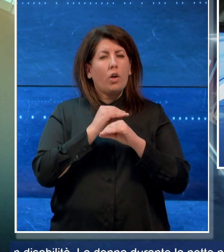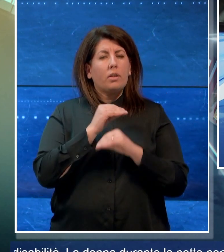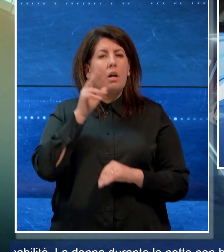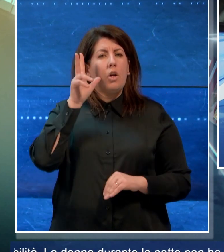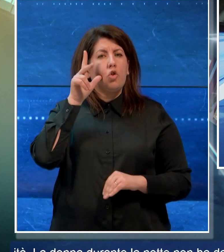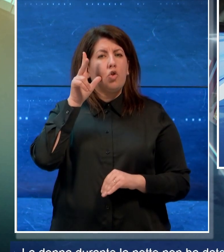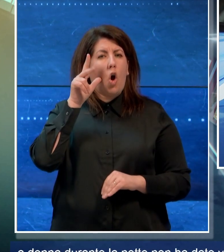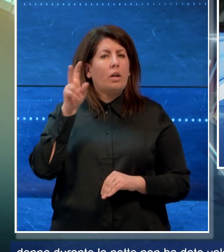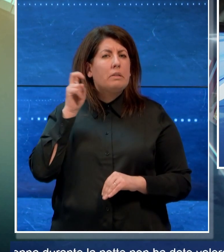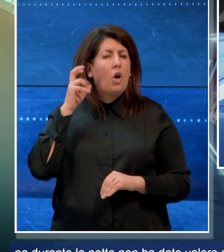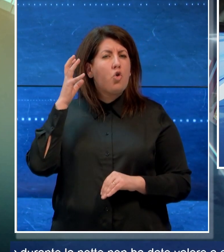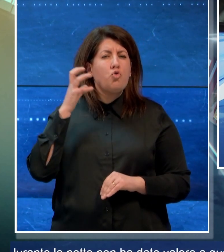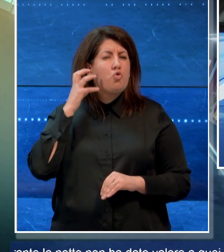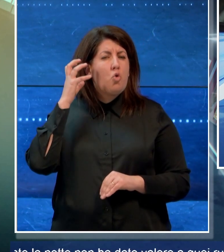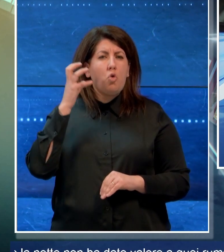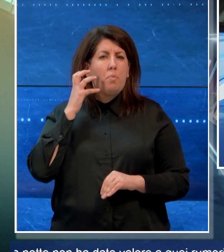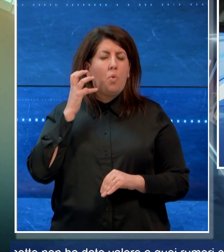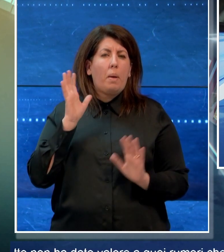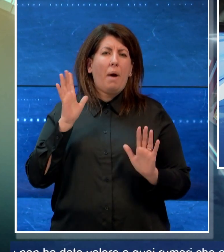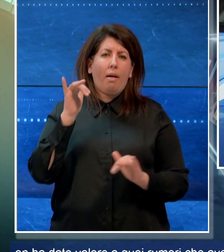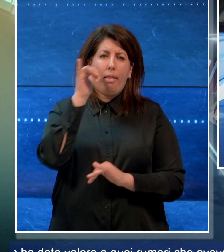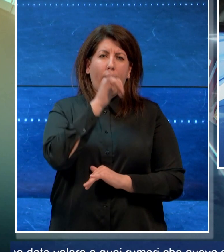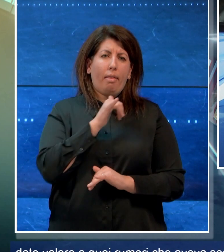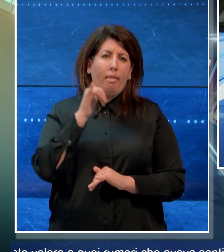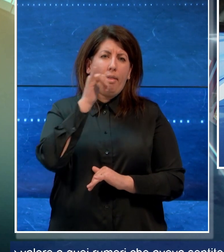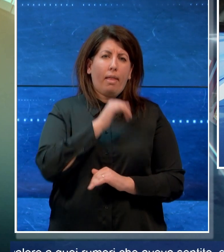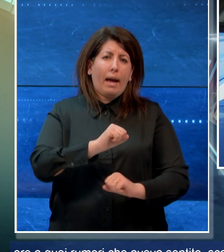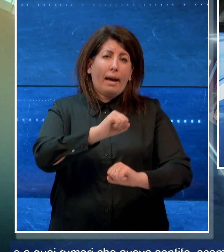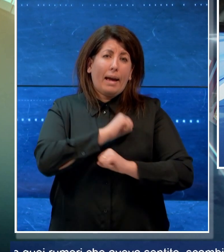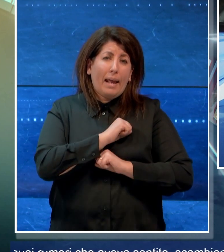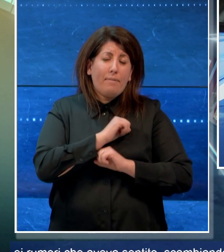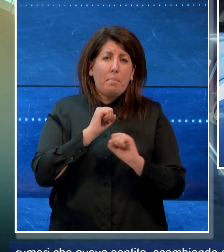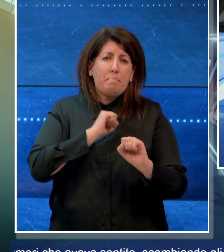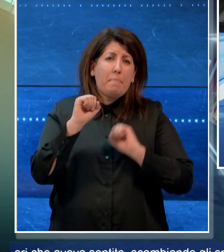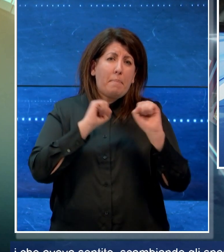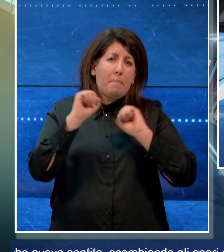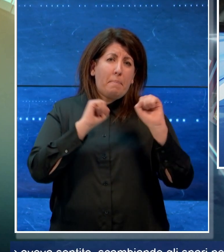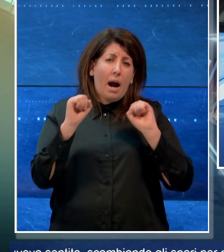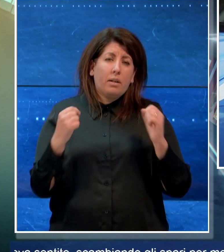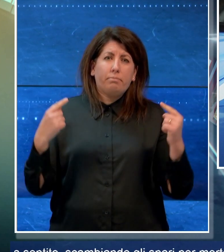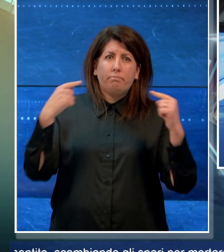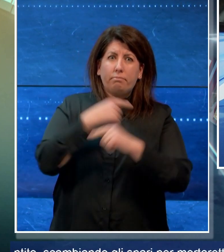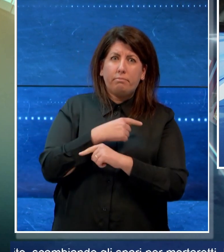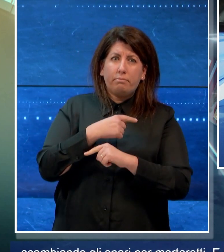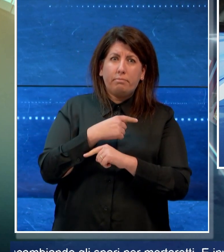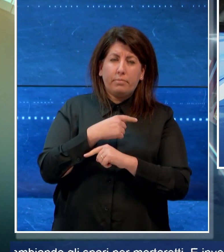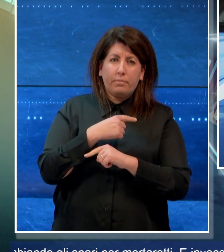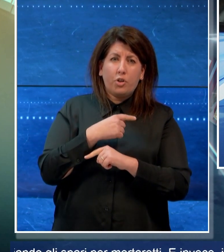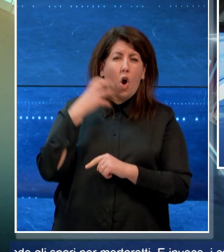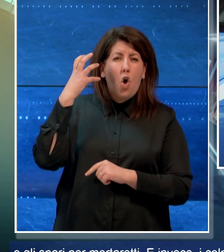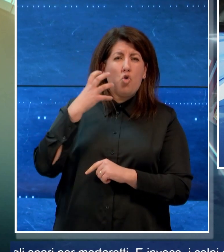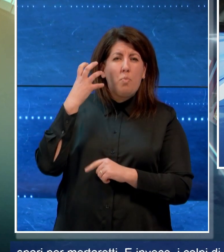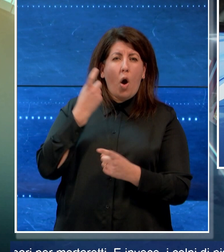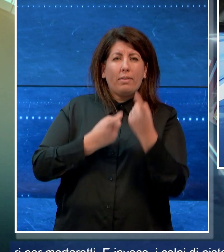dato valore ai rumori che aveva sentito, scambiando gli spari per mortaretti, e invece i colpi di